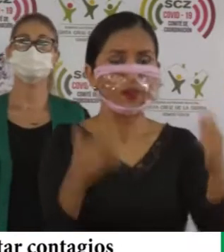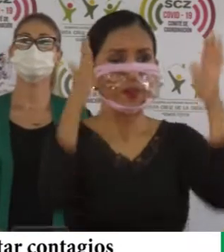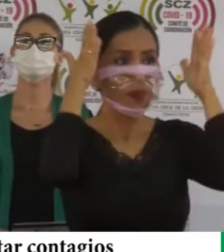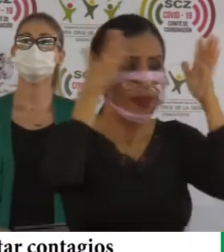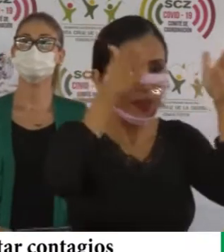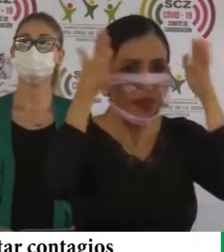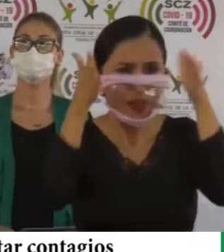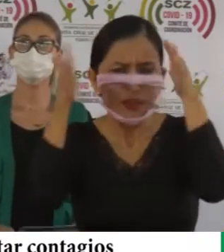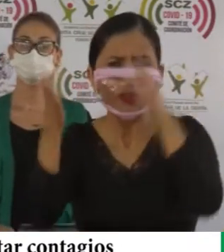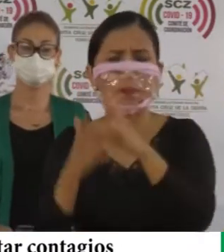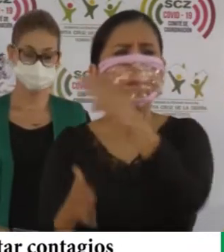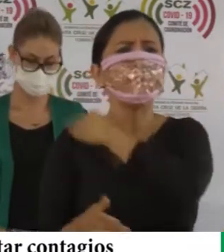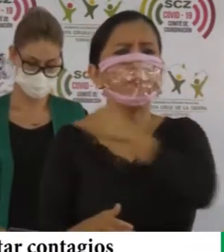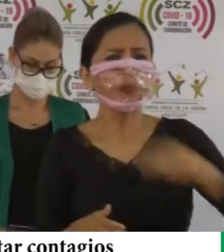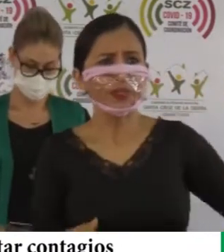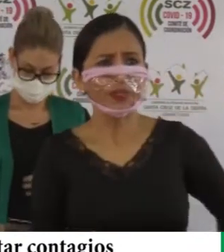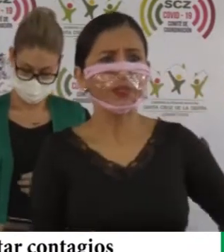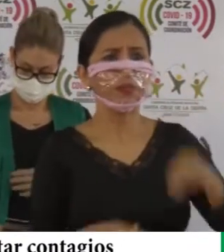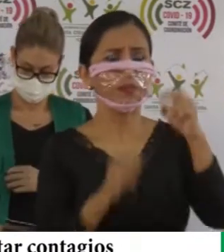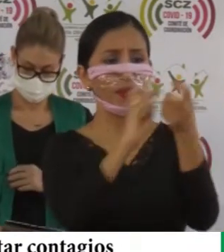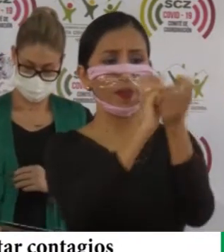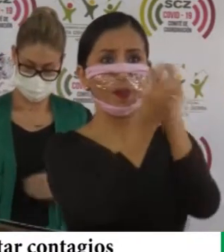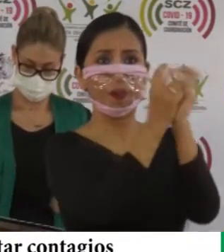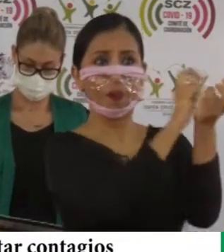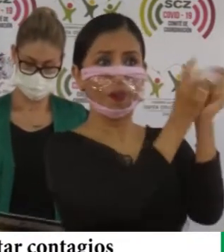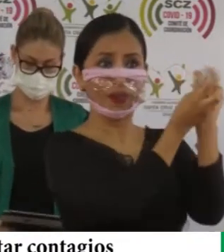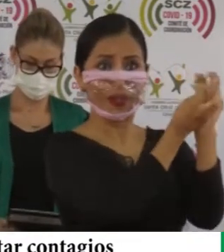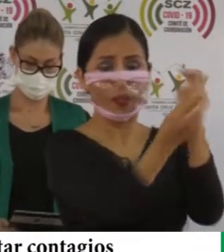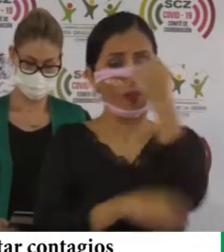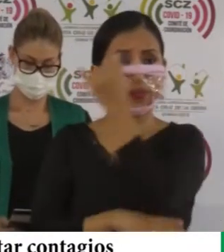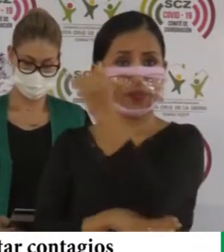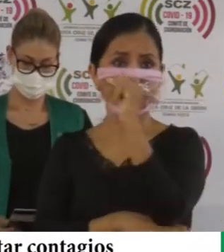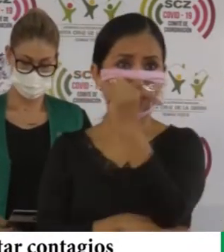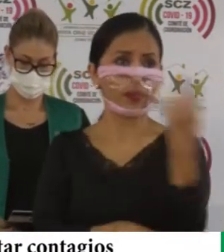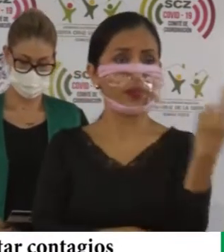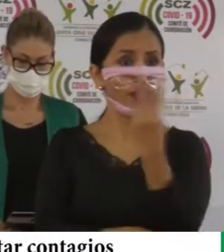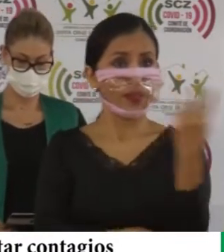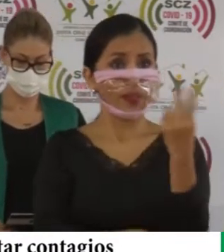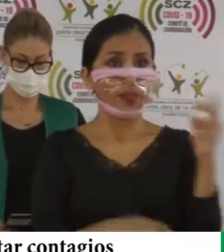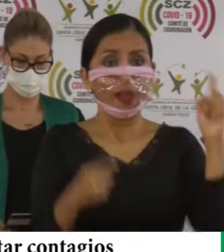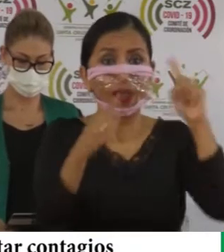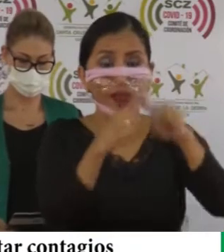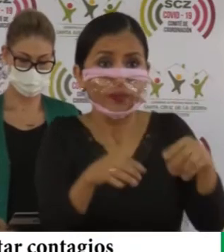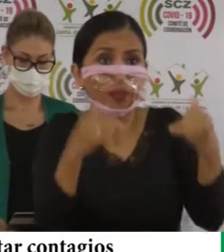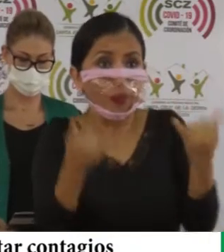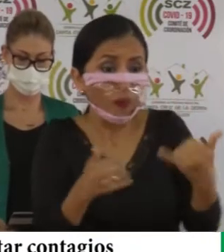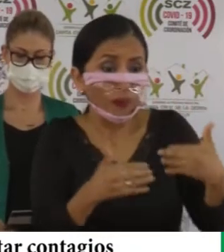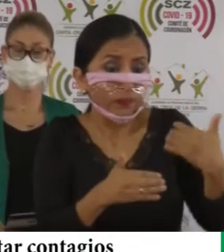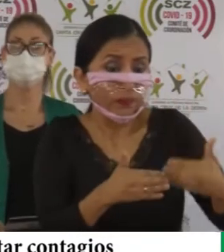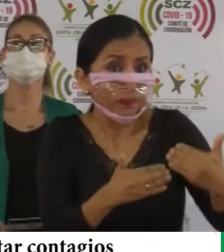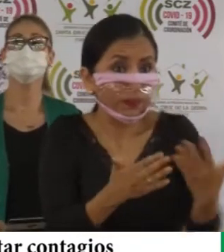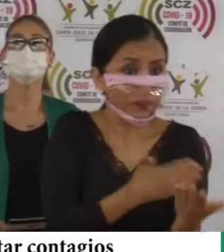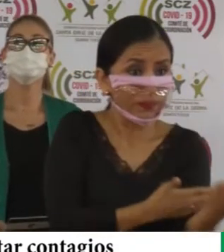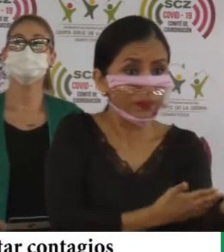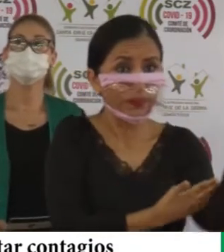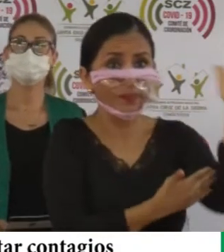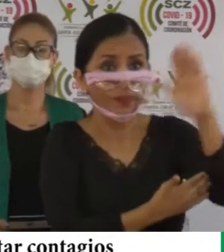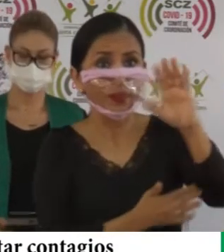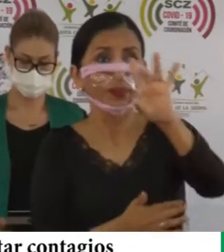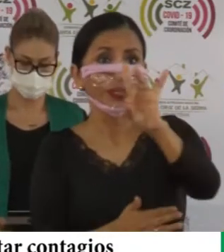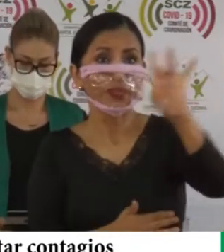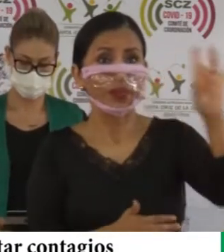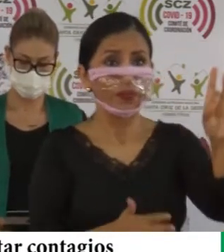atendido el municipio de Okinawa y el municipio de Yapacaní hasta el momento lo que va de la jornada tenemos 88